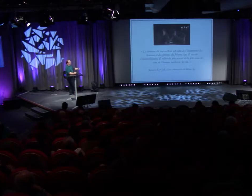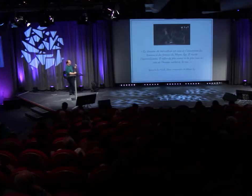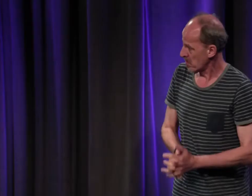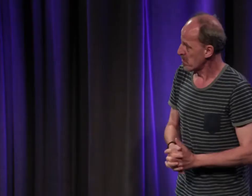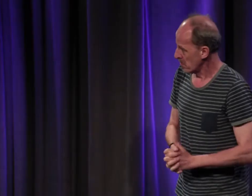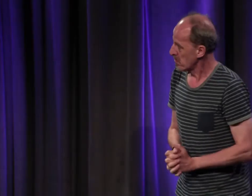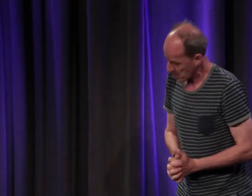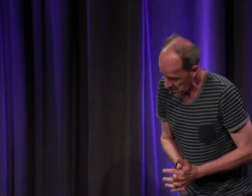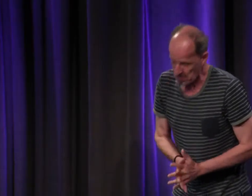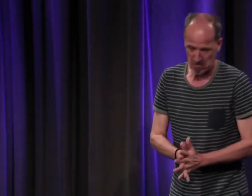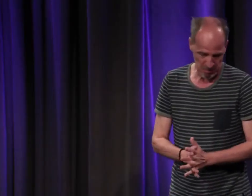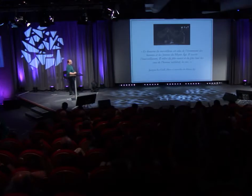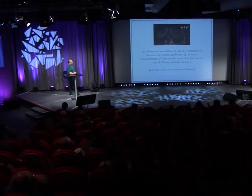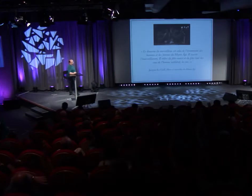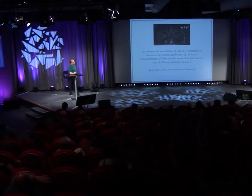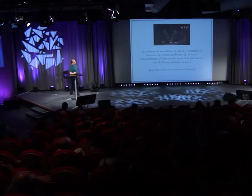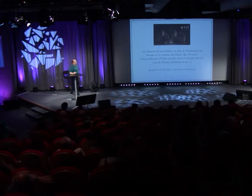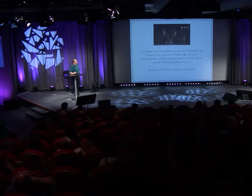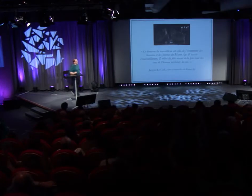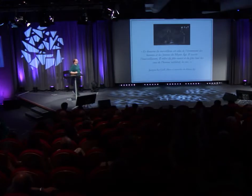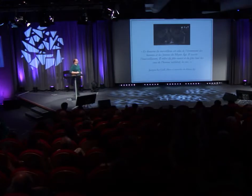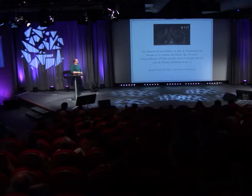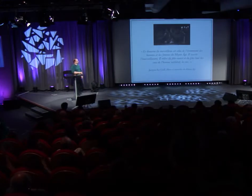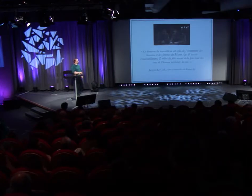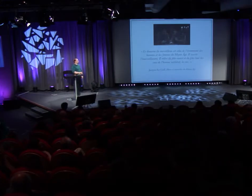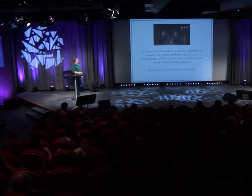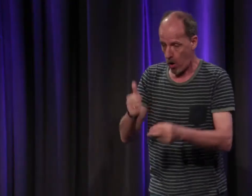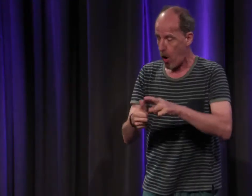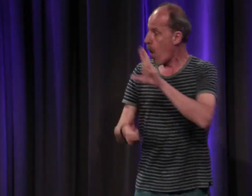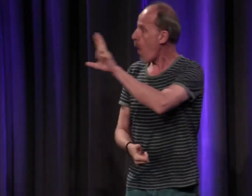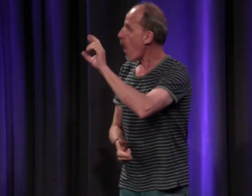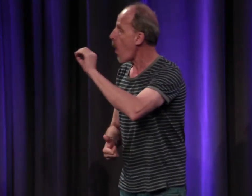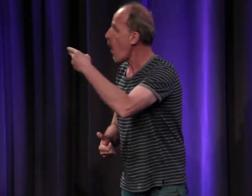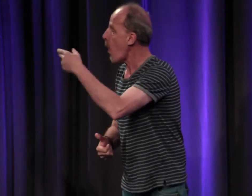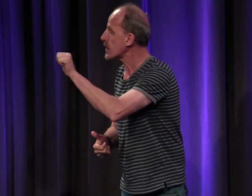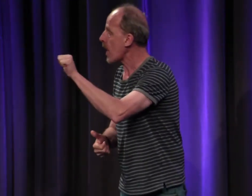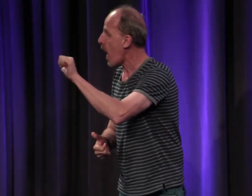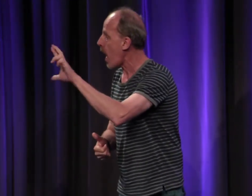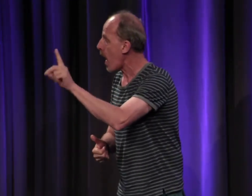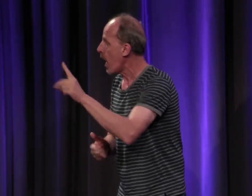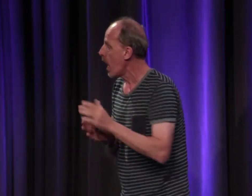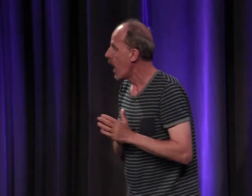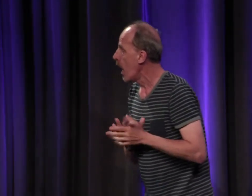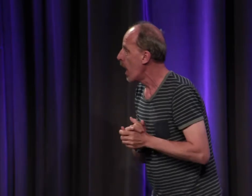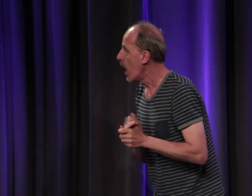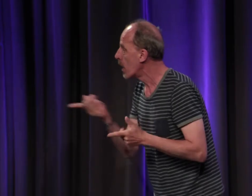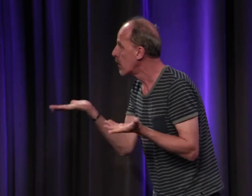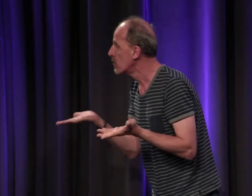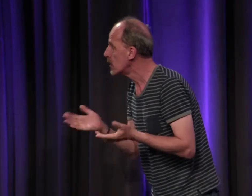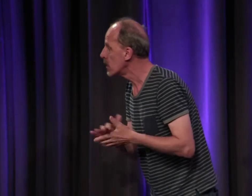et cette recherche d'archives et qu'il y de plus en plus d'échanges d'archives entre les différents chercheurs à travers l'Europe j'avais